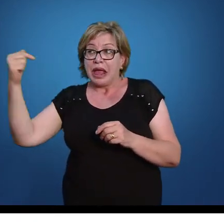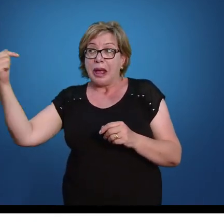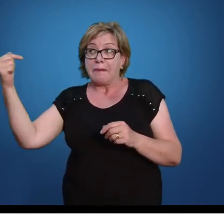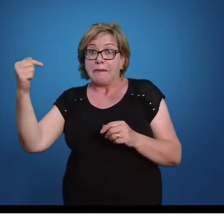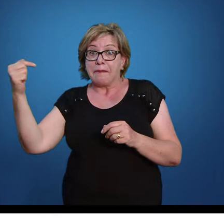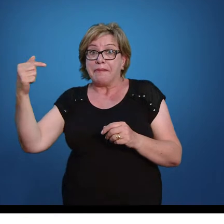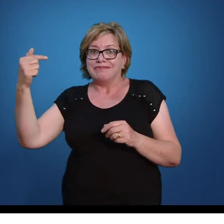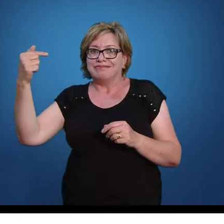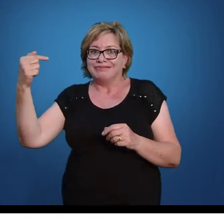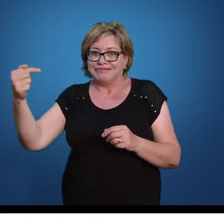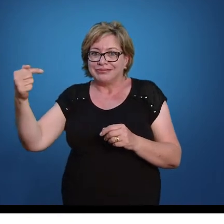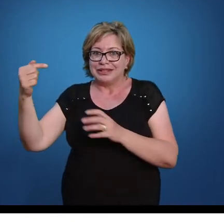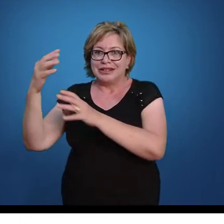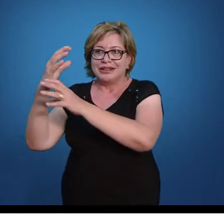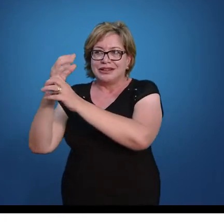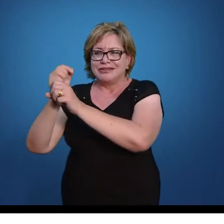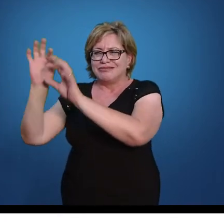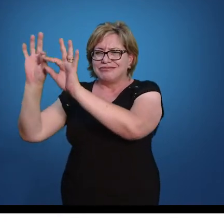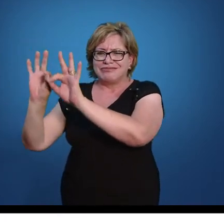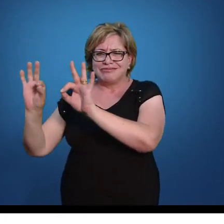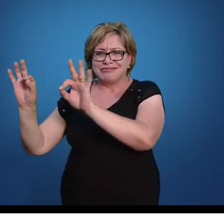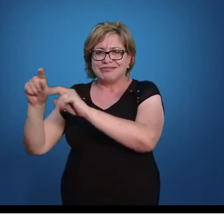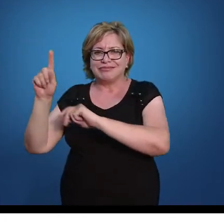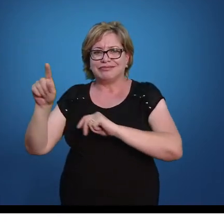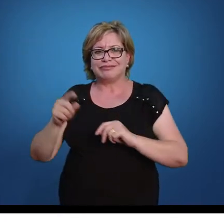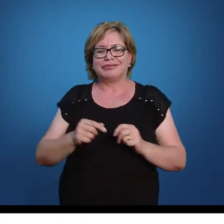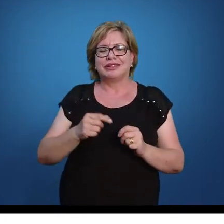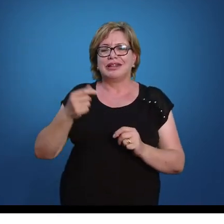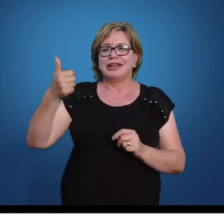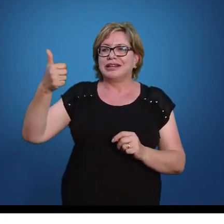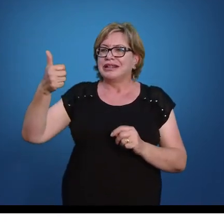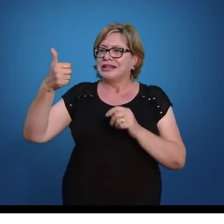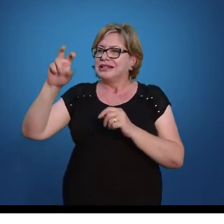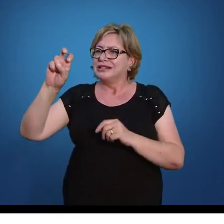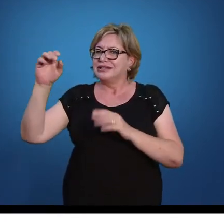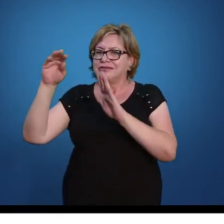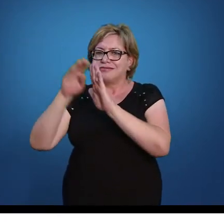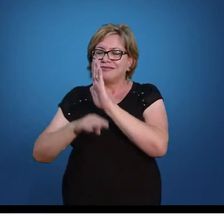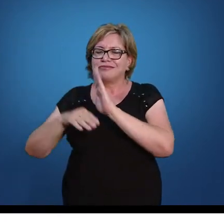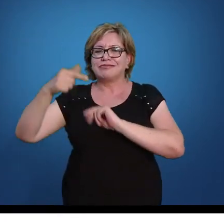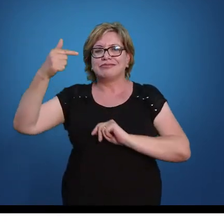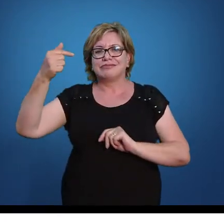fazendo o cálculo, que é extremamente simples. 15 menos 7, 8.